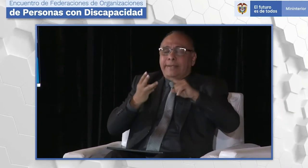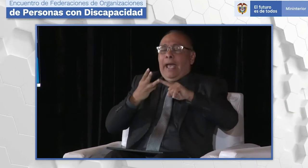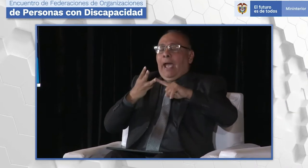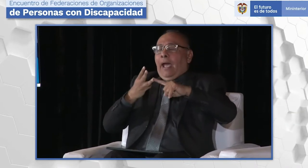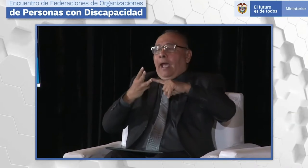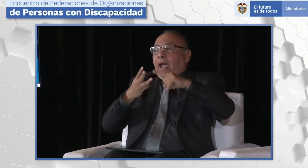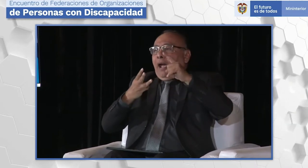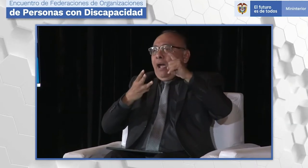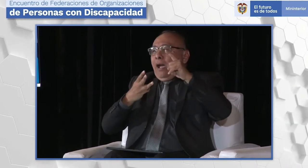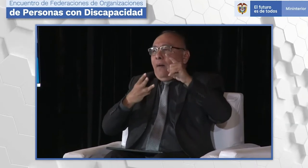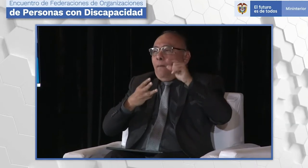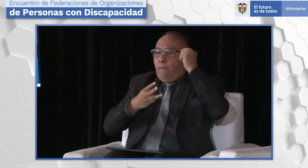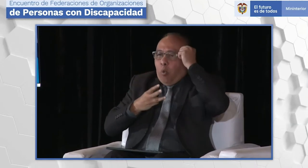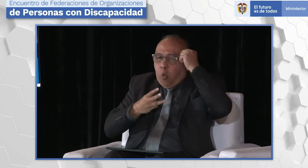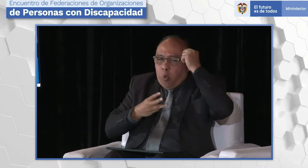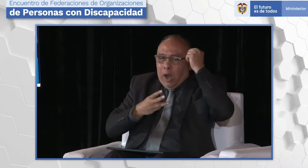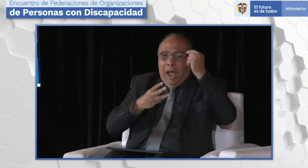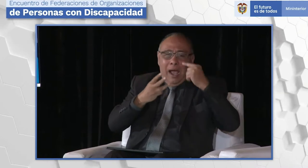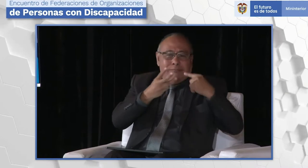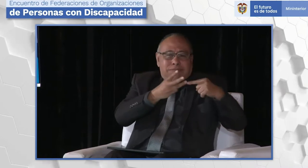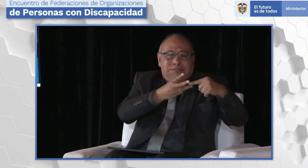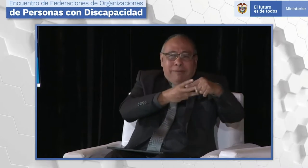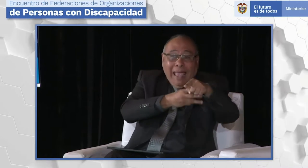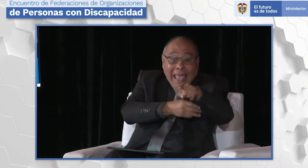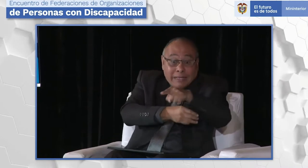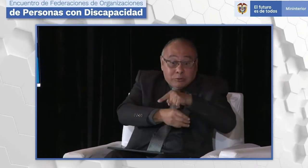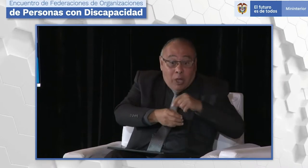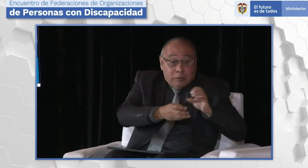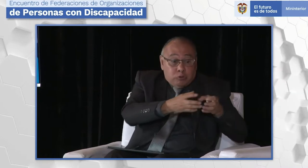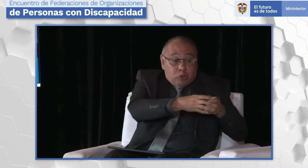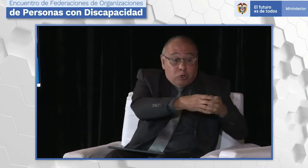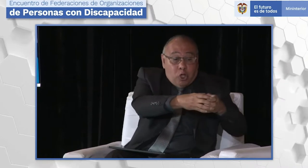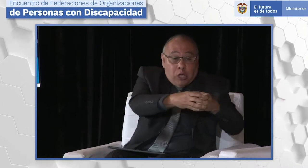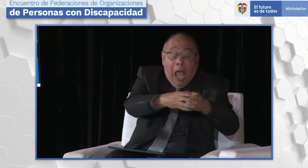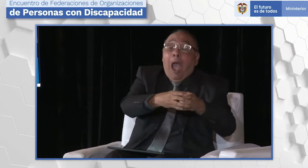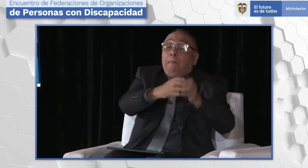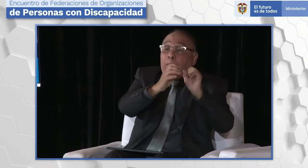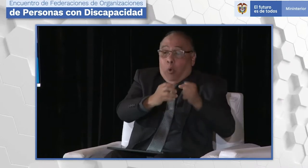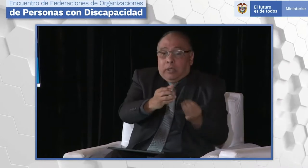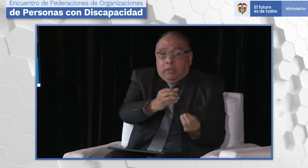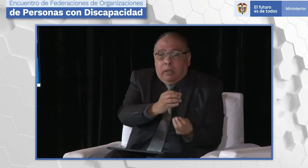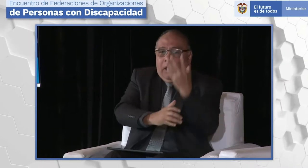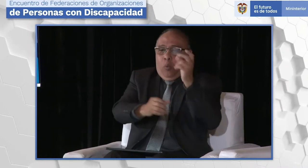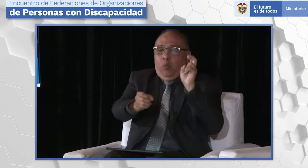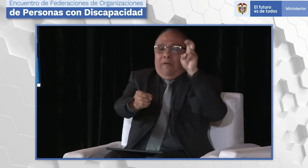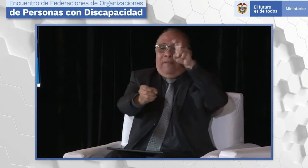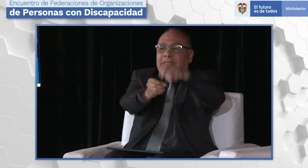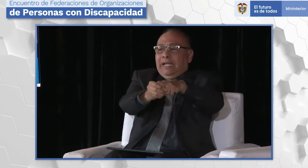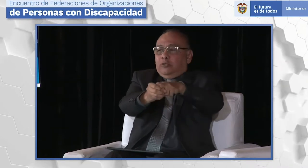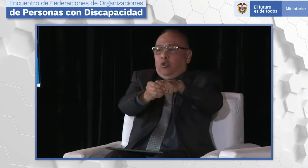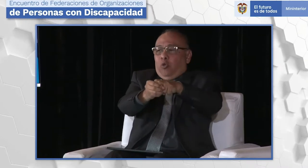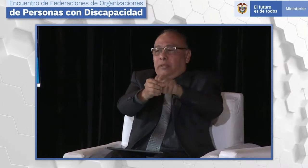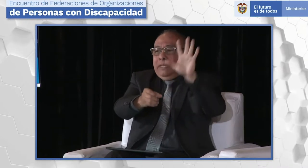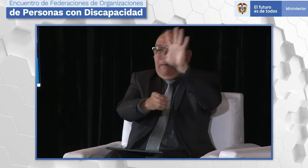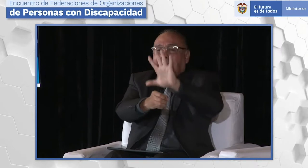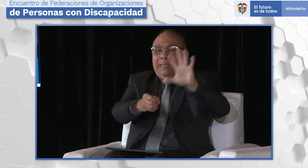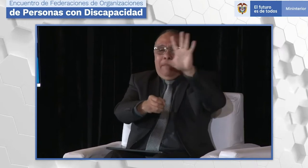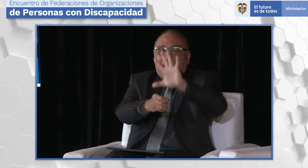asociación de Palmira, de Unaventura, la de Buga, ¿sí? Entonces, diferentes municipios que tienen sus asociaciones. Entonces,